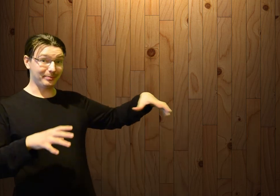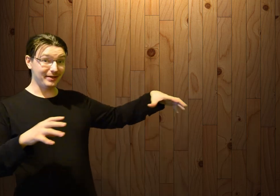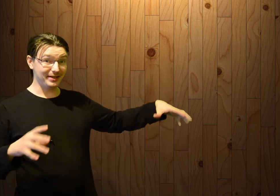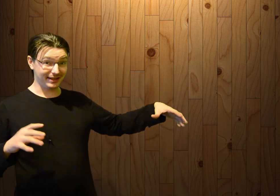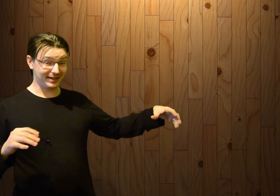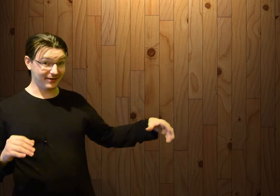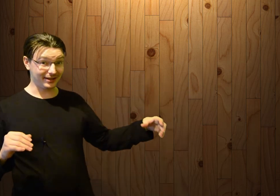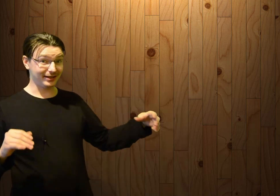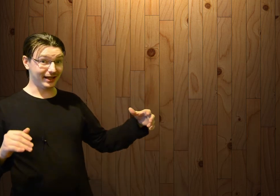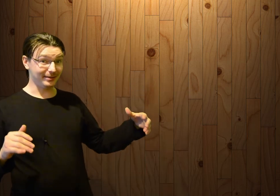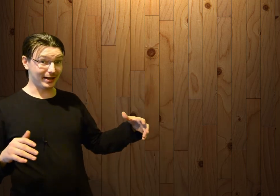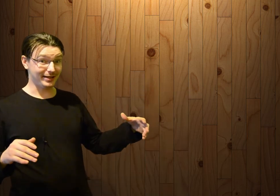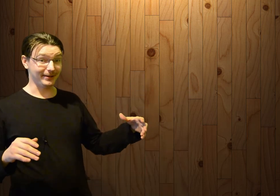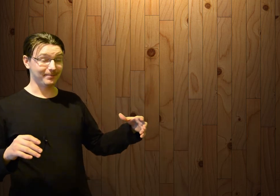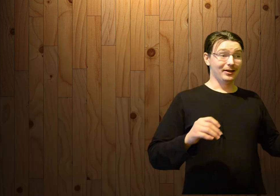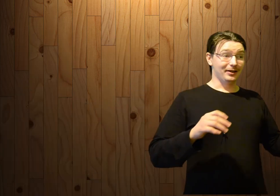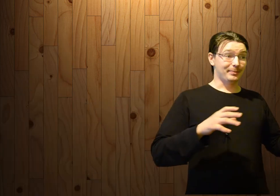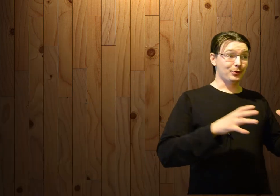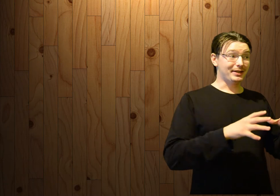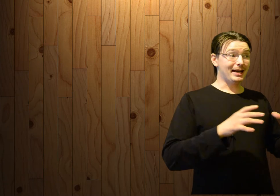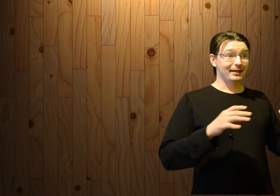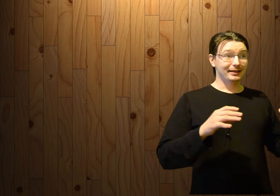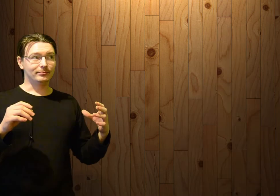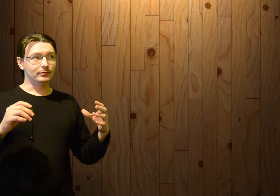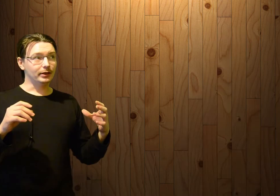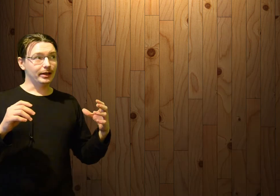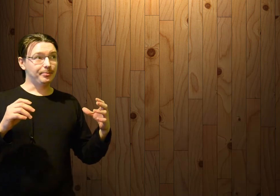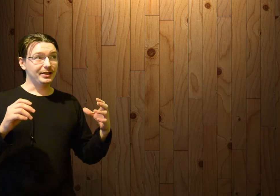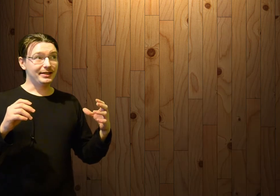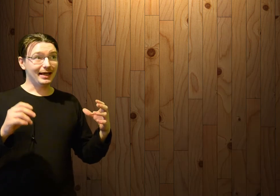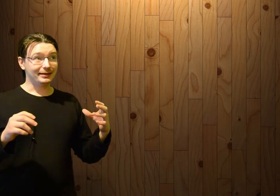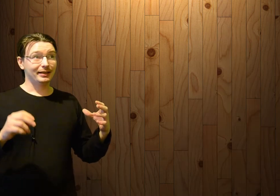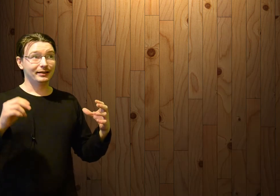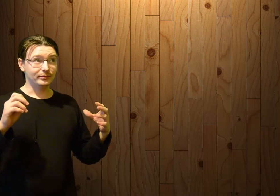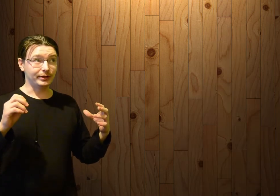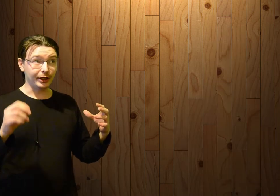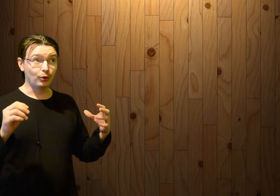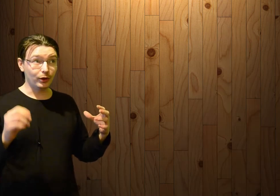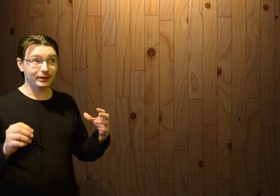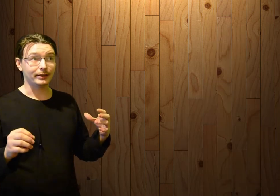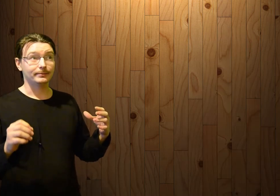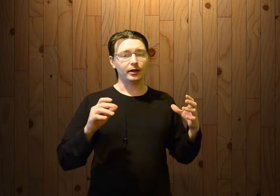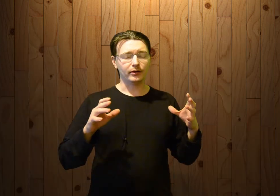появился на свет, этот данный праздник. Спустя 53 года, это в